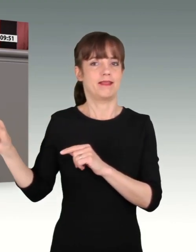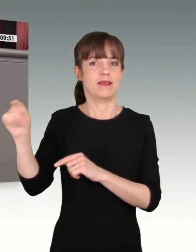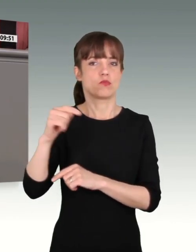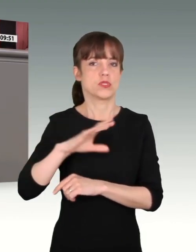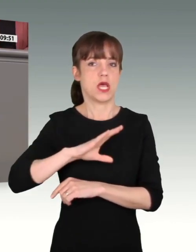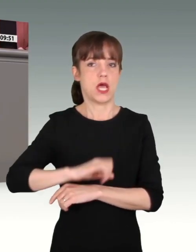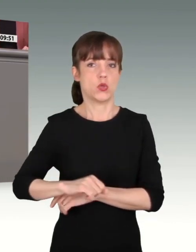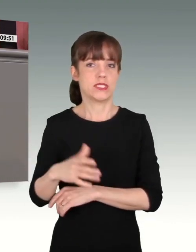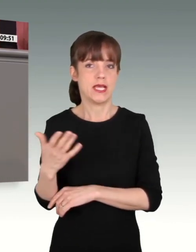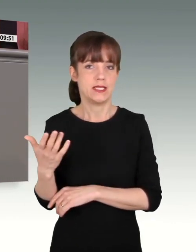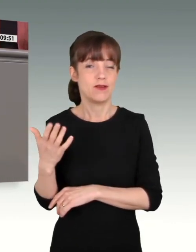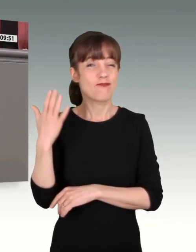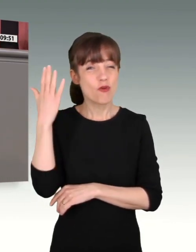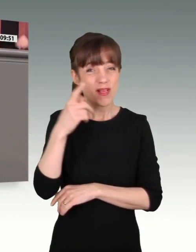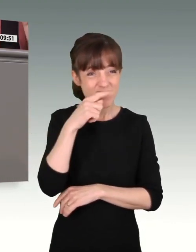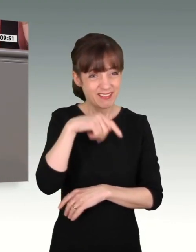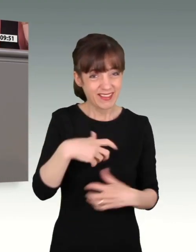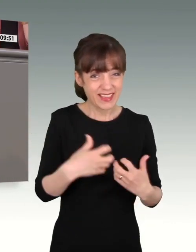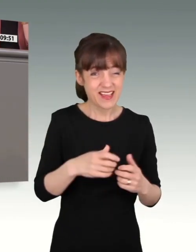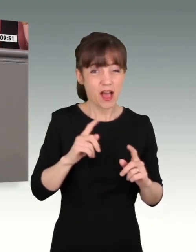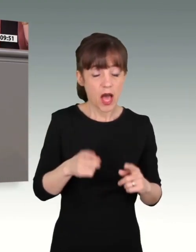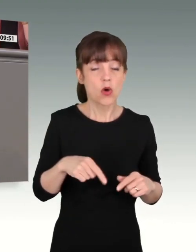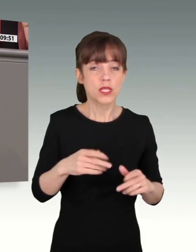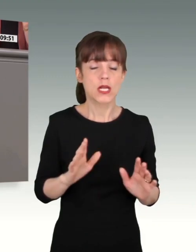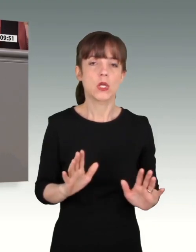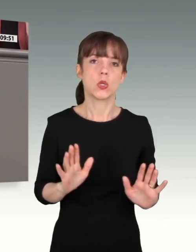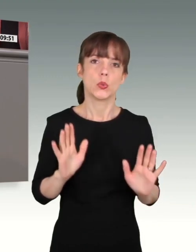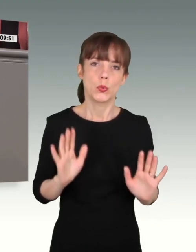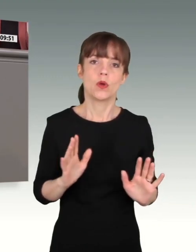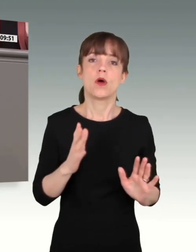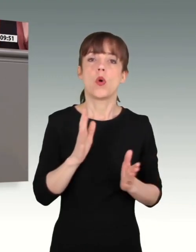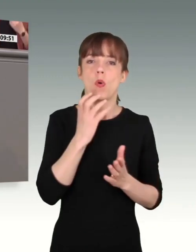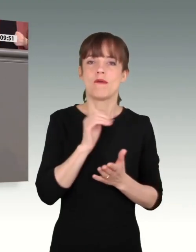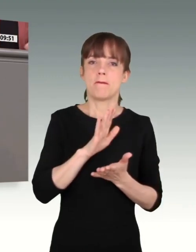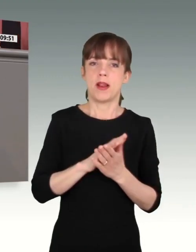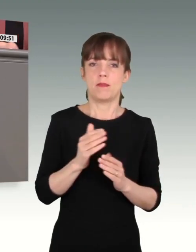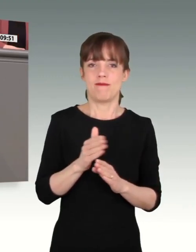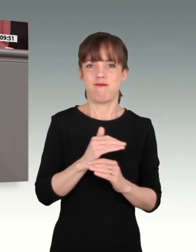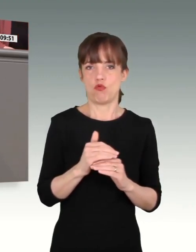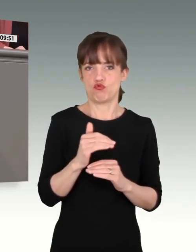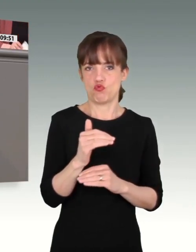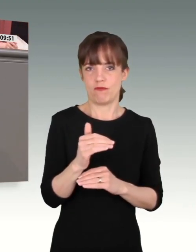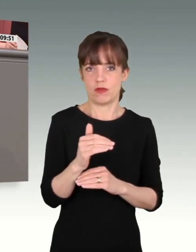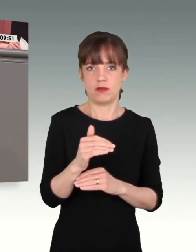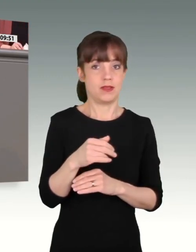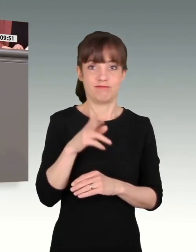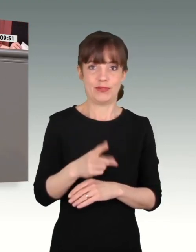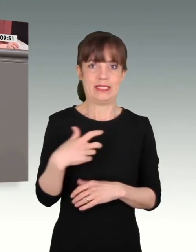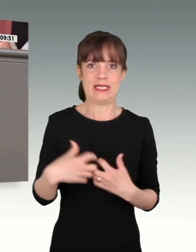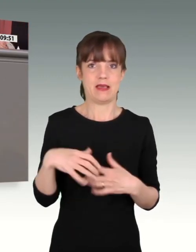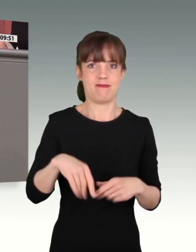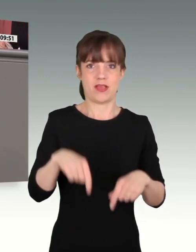Krieg auch für uns hier geben würde. Wir alle hoffen, dass dies bei diesen Vorstufen bleibt. Ob dies tatsächlich so sein wird, kann niemand sagen.